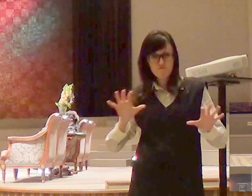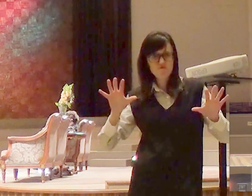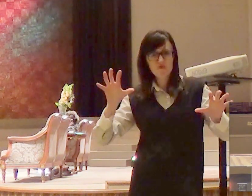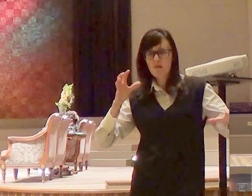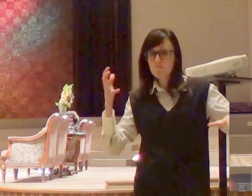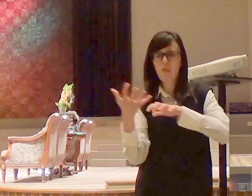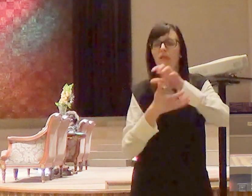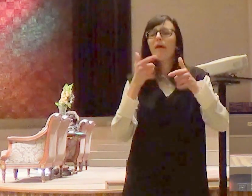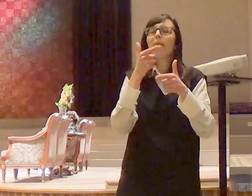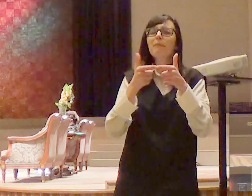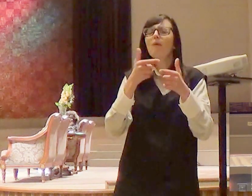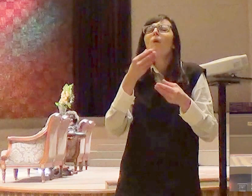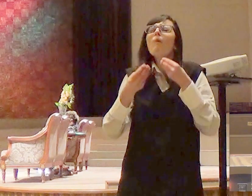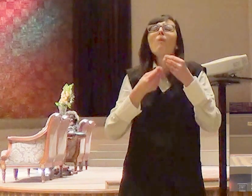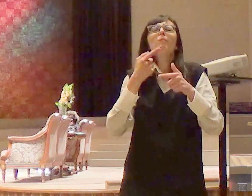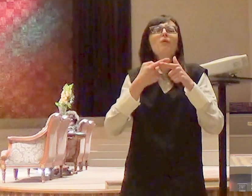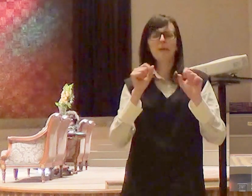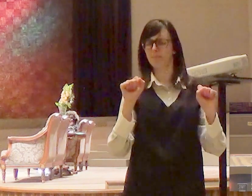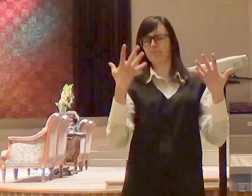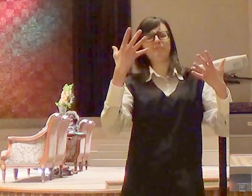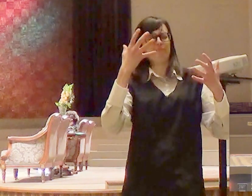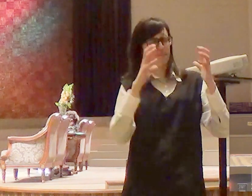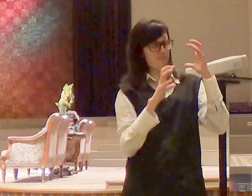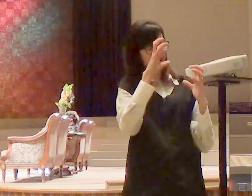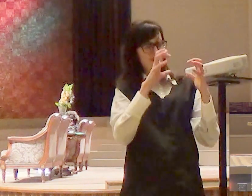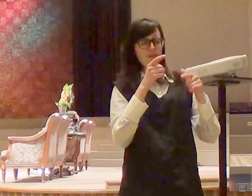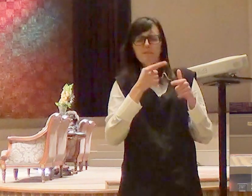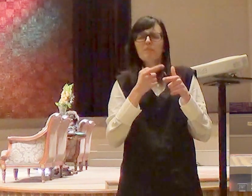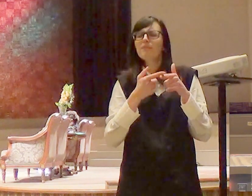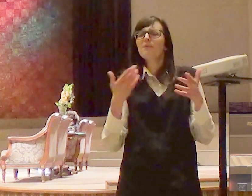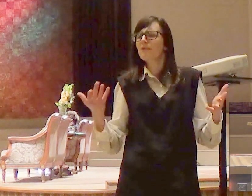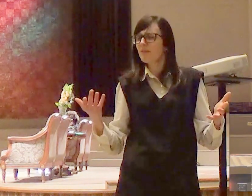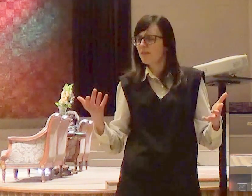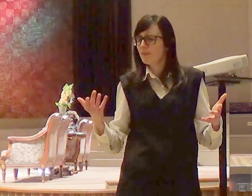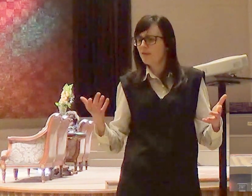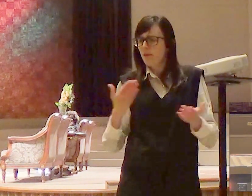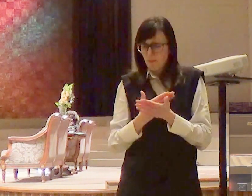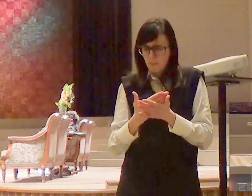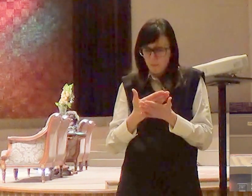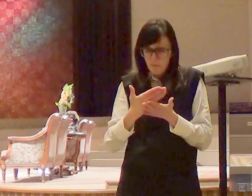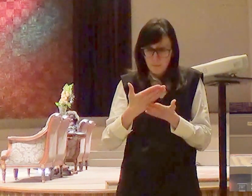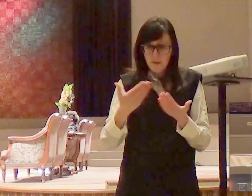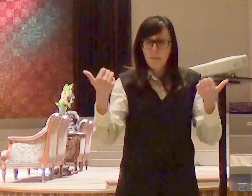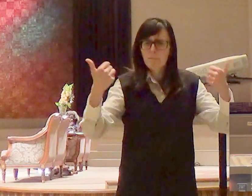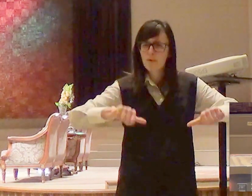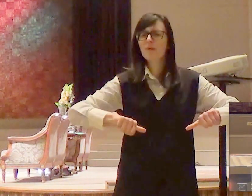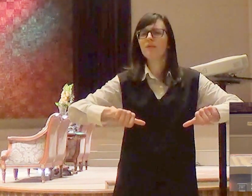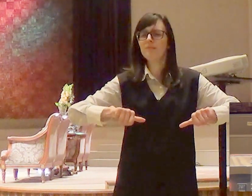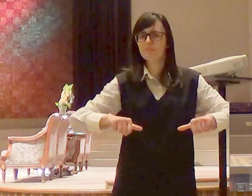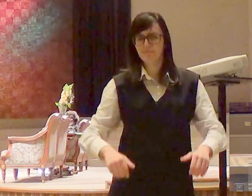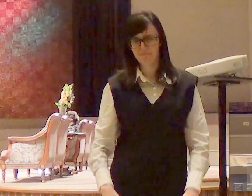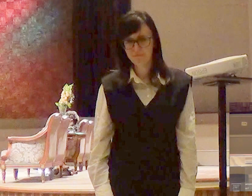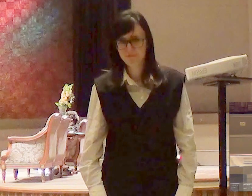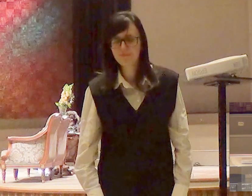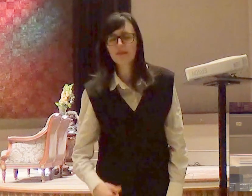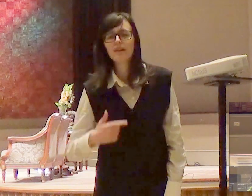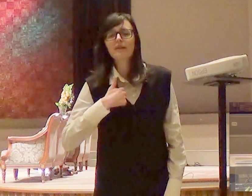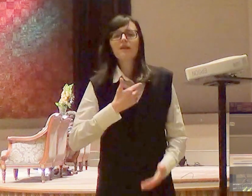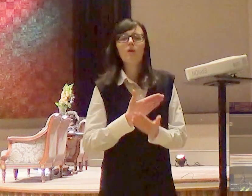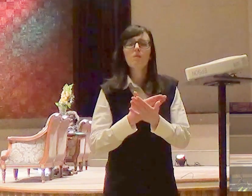ou os processos, nessa escalada da rebelião, dentro da nossa alma, eu comecei falando hoje pela